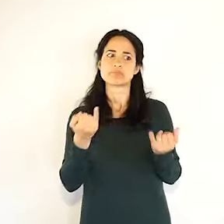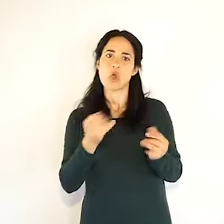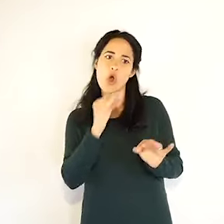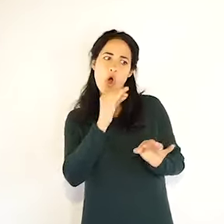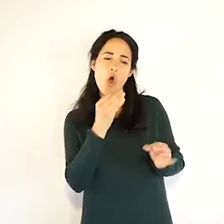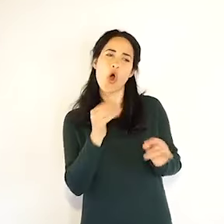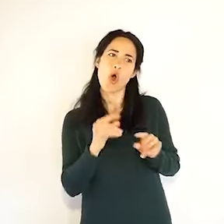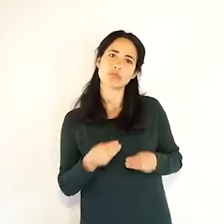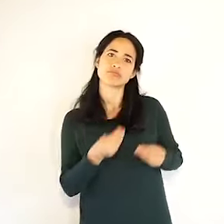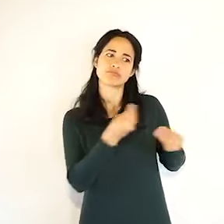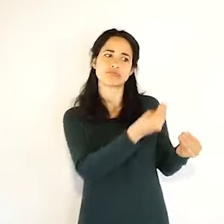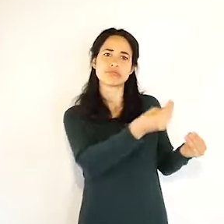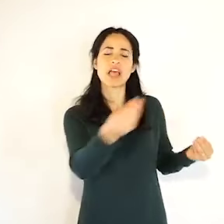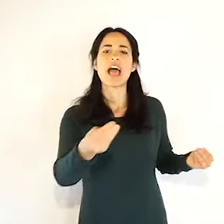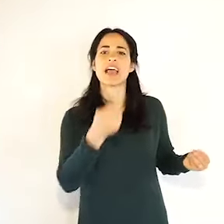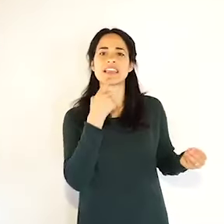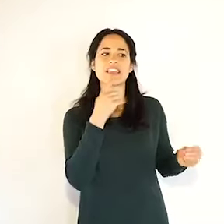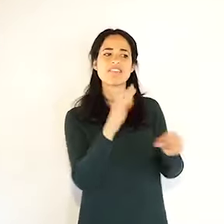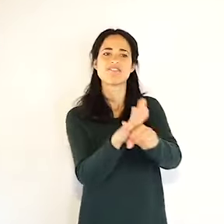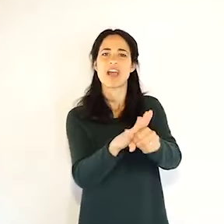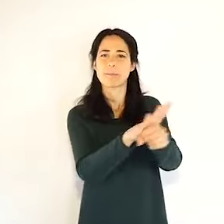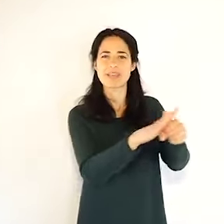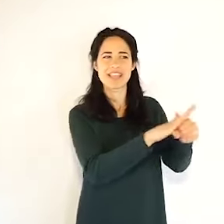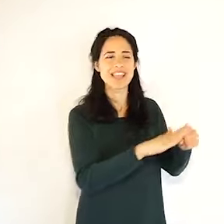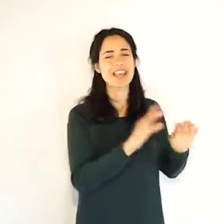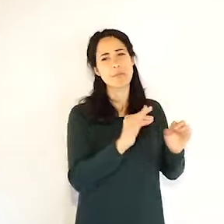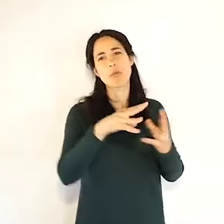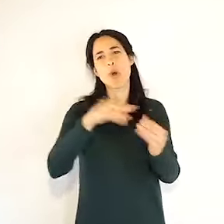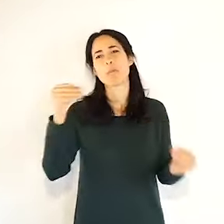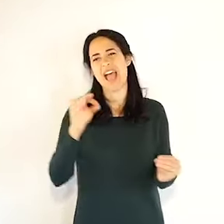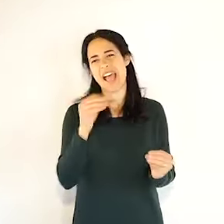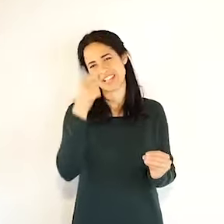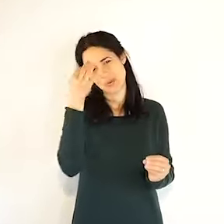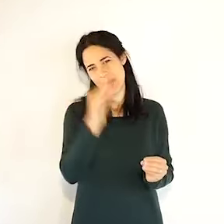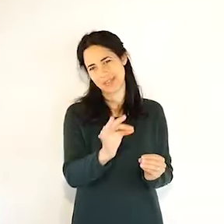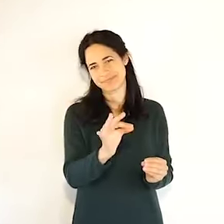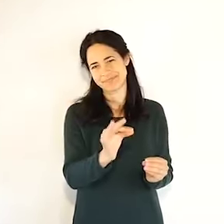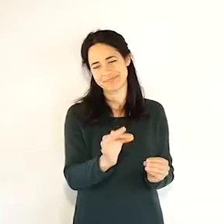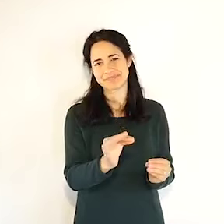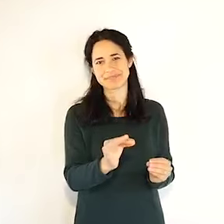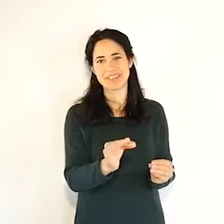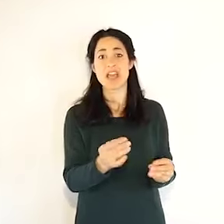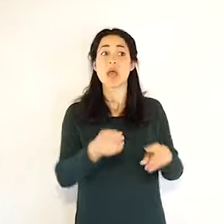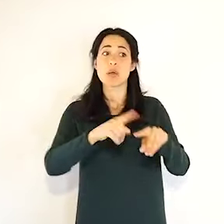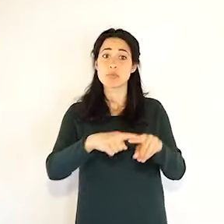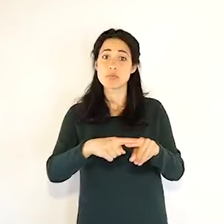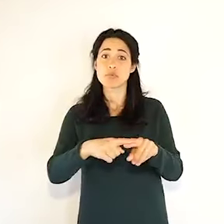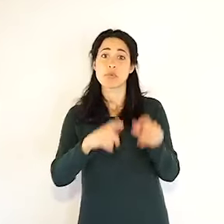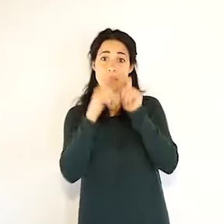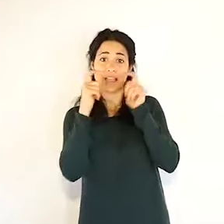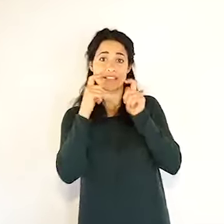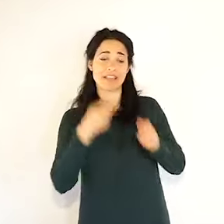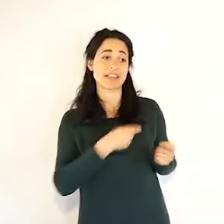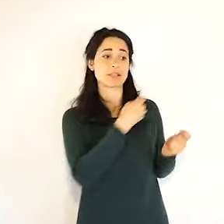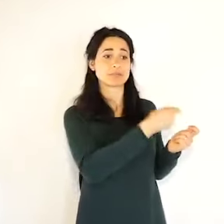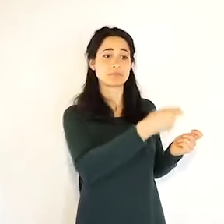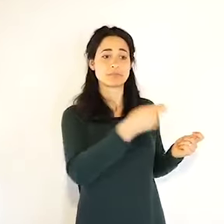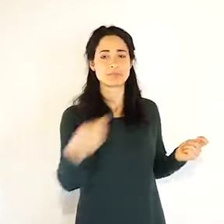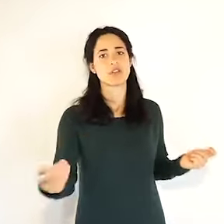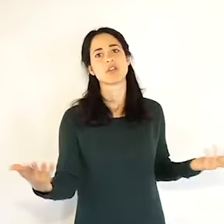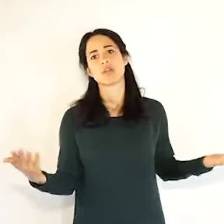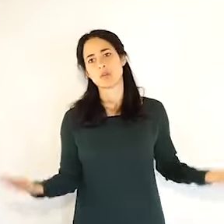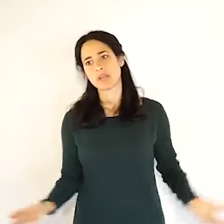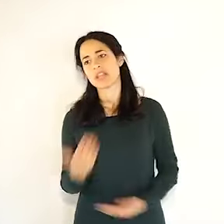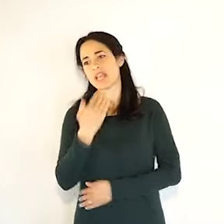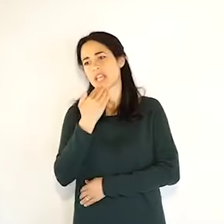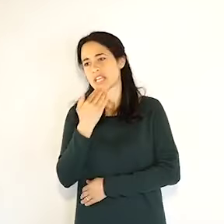anche in questa emergenza. Abbiamo complessivamente 18.883 giornate di impegno da parte